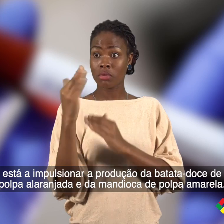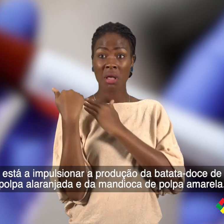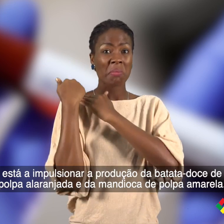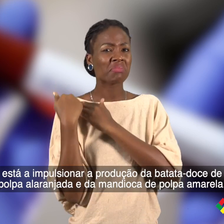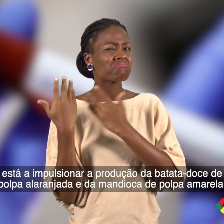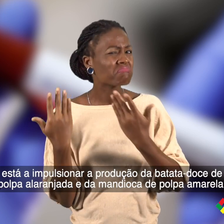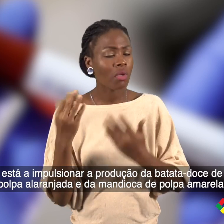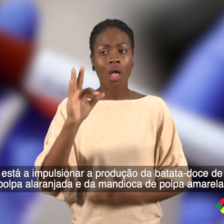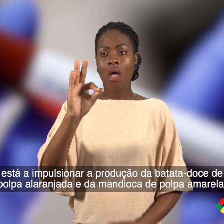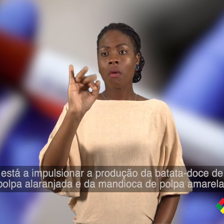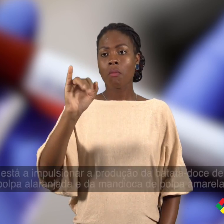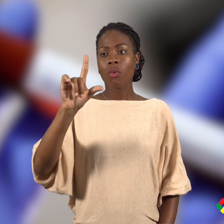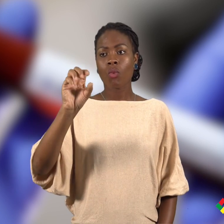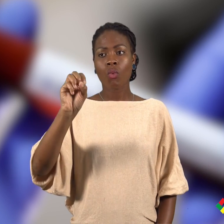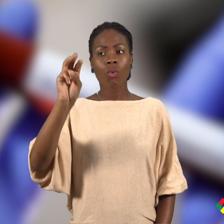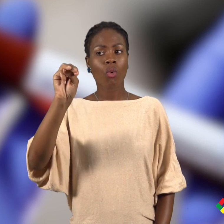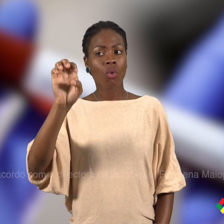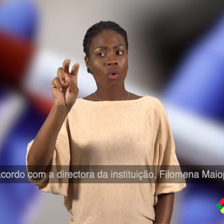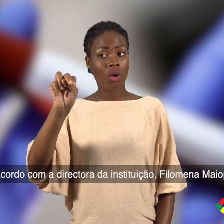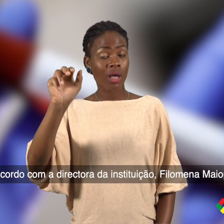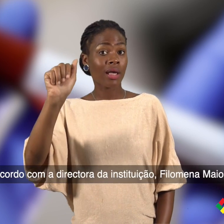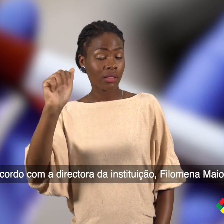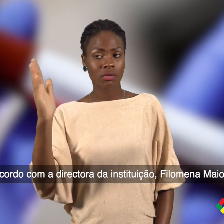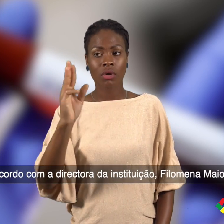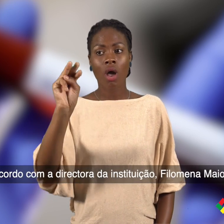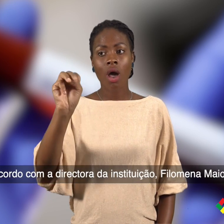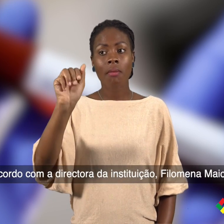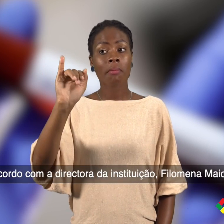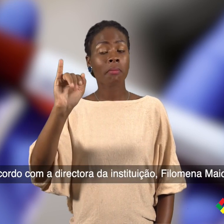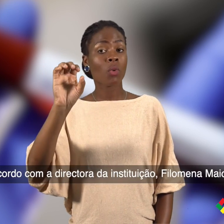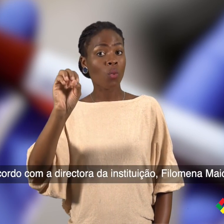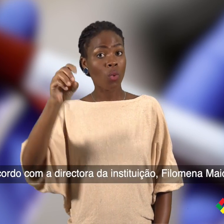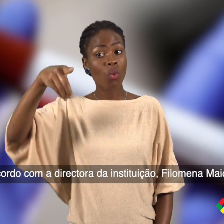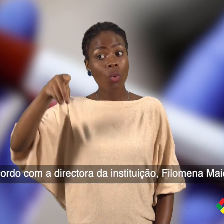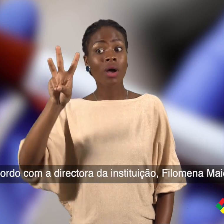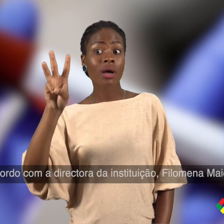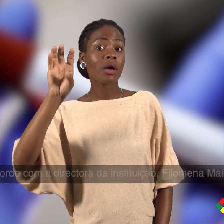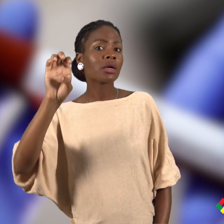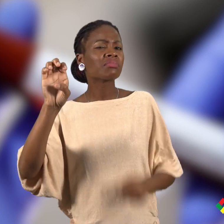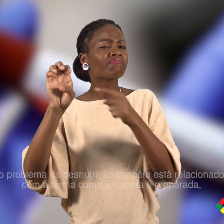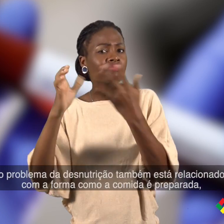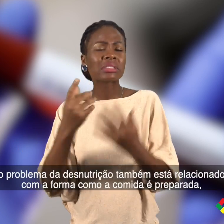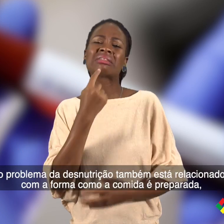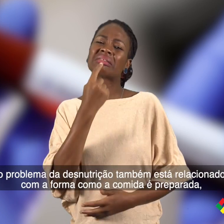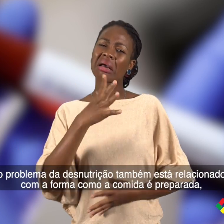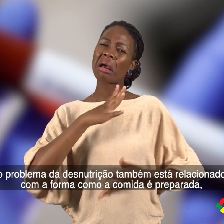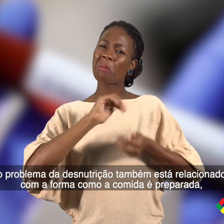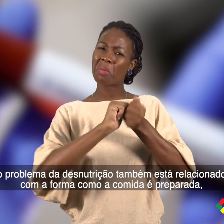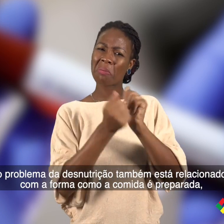da mandioca de polpa amarela. De acordo com a diretora da instituição, Filomena Maiopoe, o problema da desnutrição